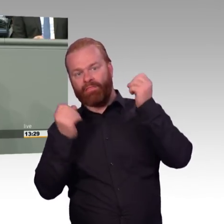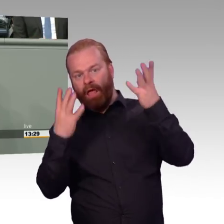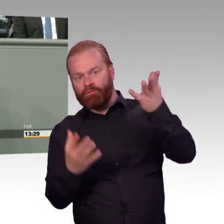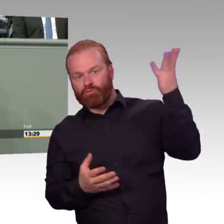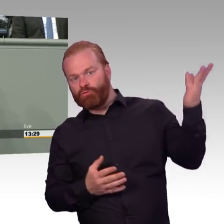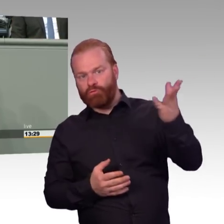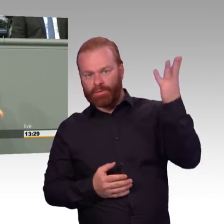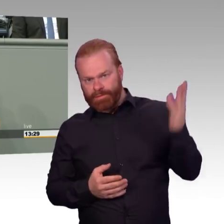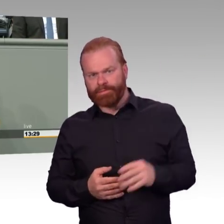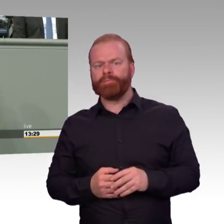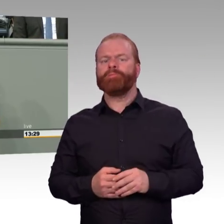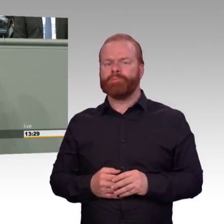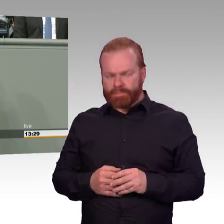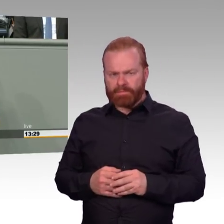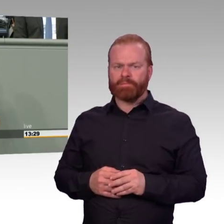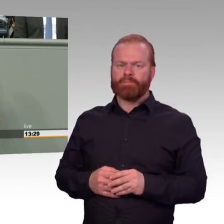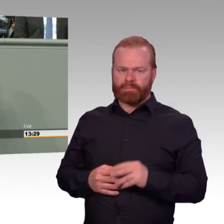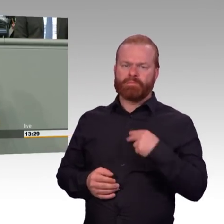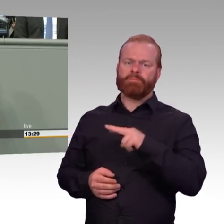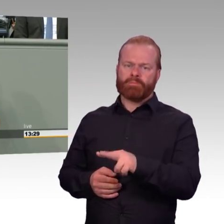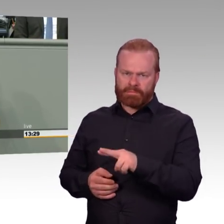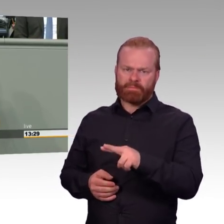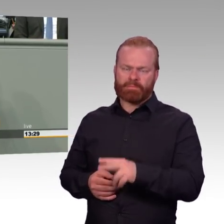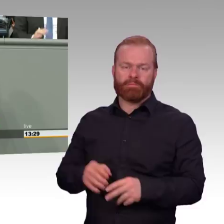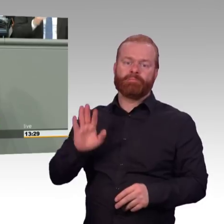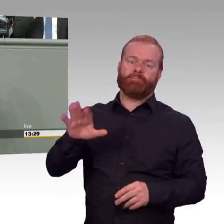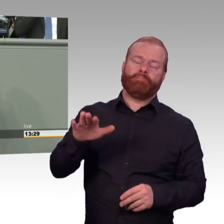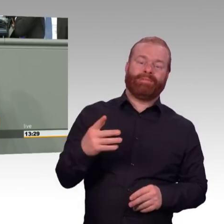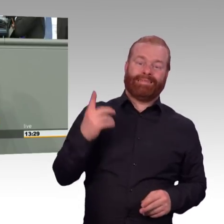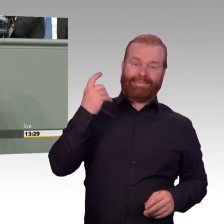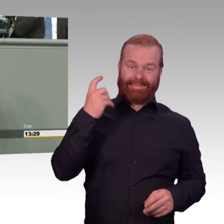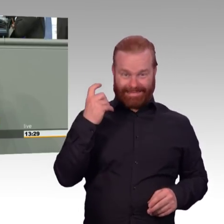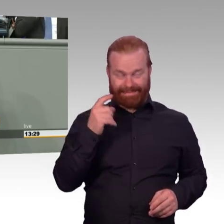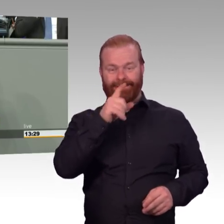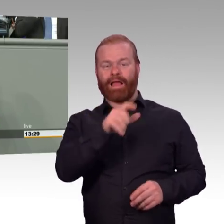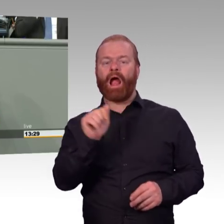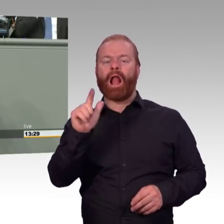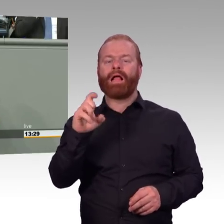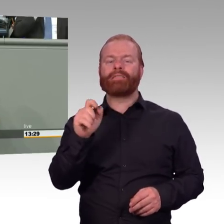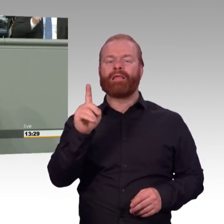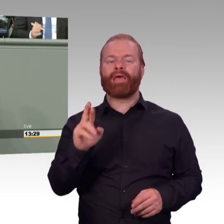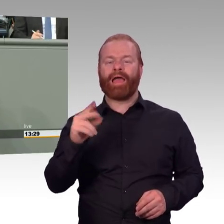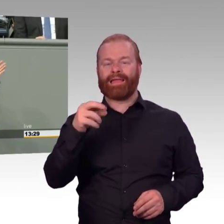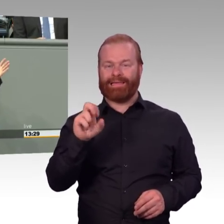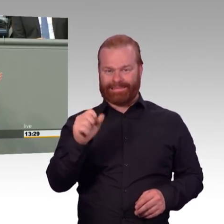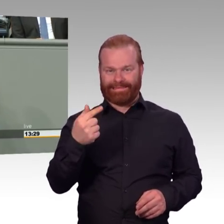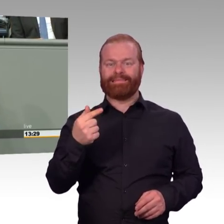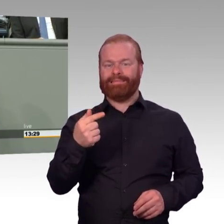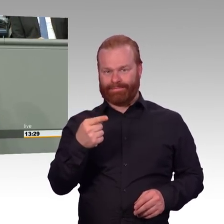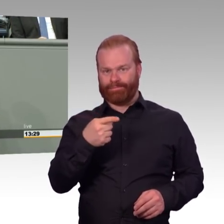Erkenntnis nicht mitgenommen, dass die Erde der einzige Planet ist, auf dem wir gut aufpassen sollen. Der nächste, vielleicht bewohnbare